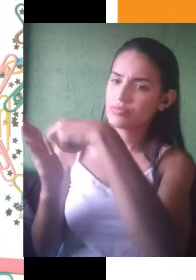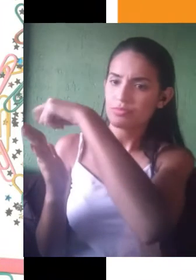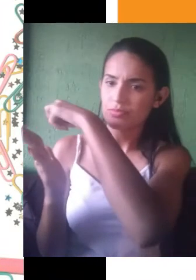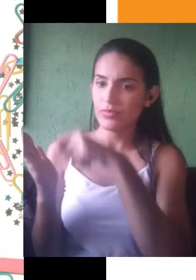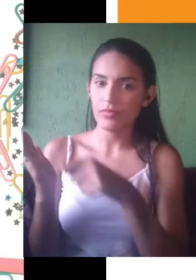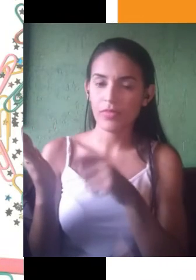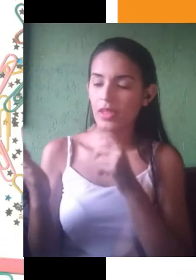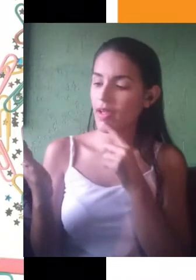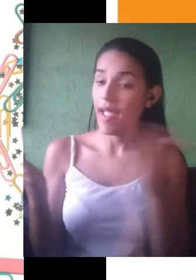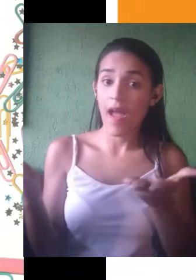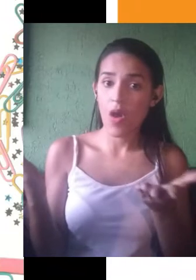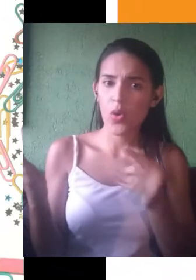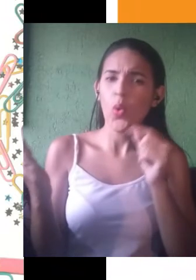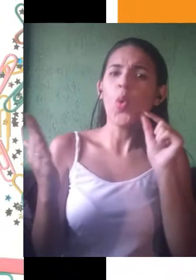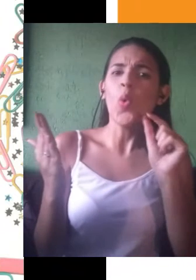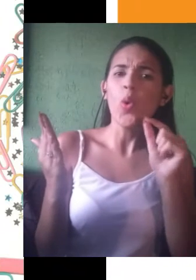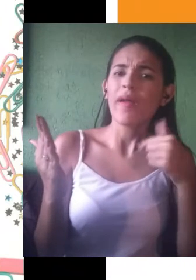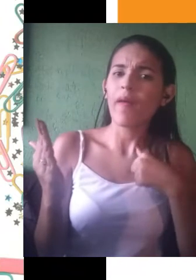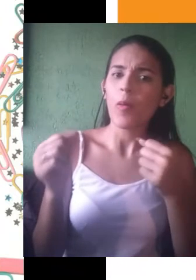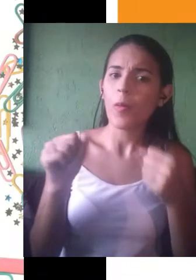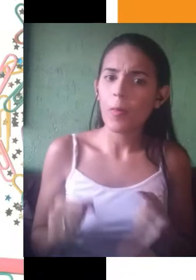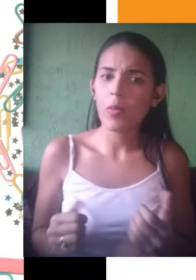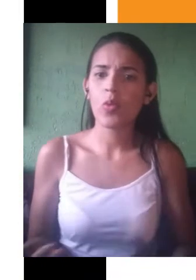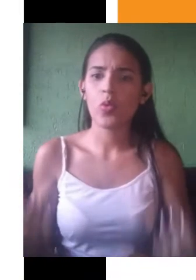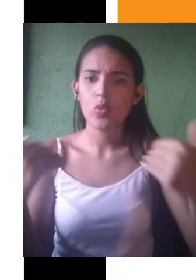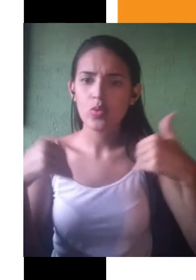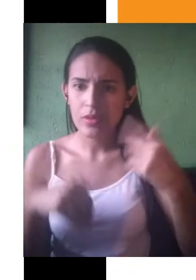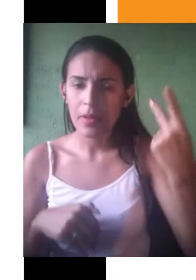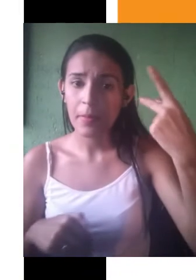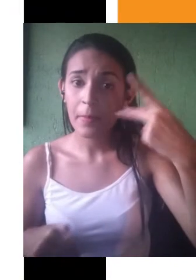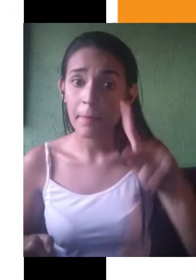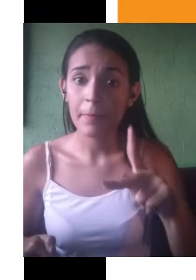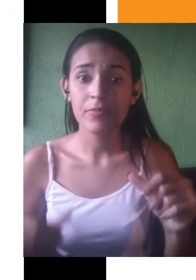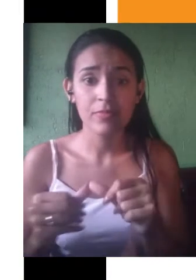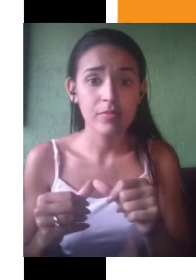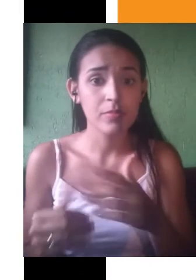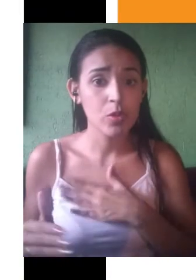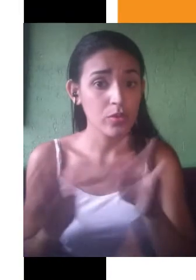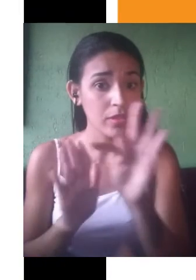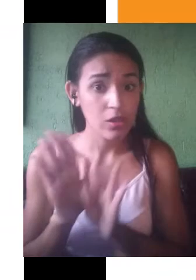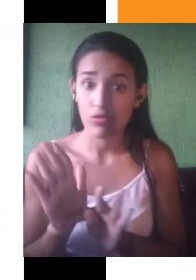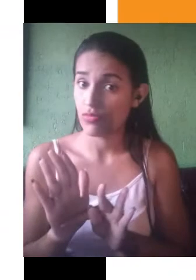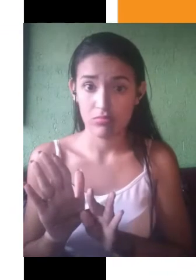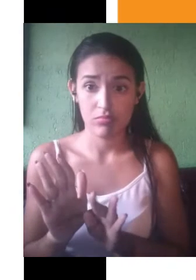úteis para que nós organizemos o nosso plano de texto. Uma possibilidade é a gente pegar essas informações